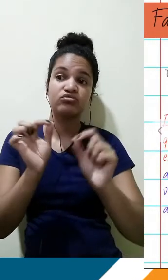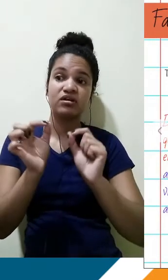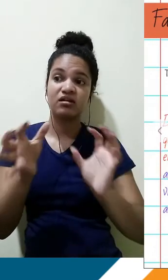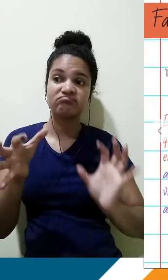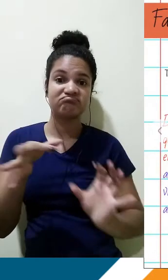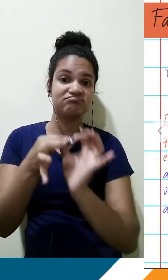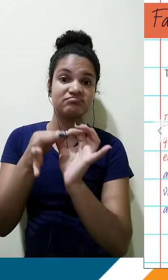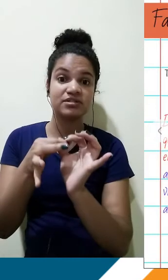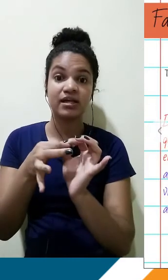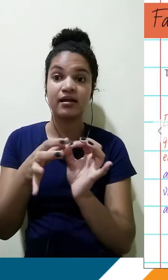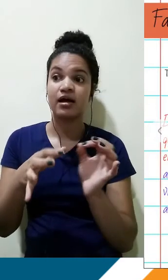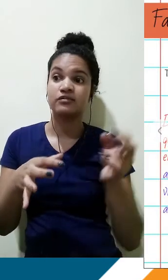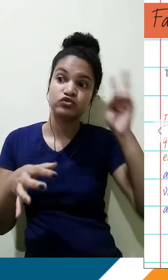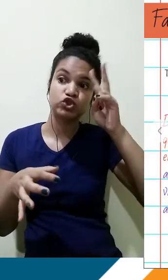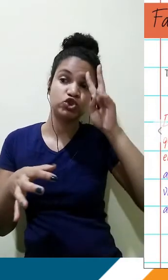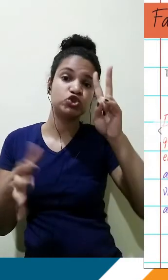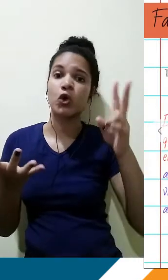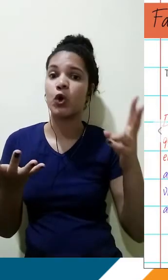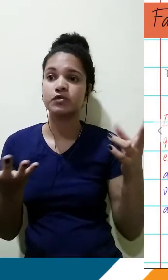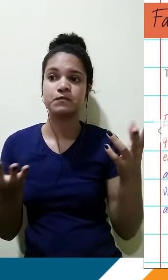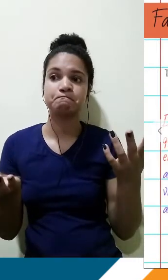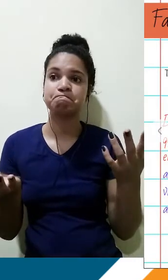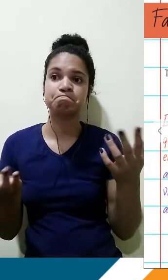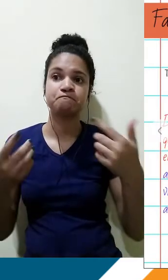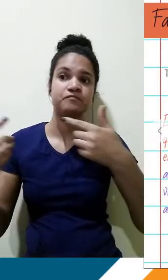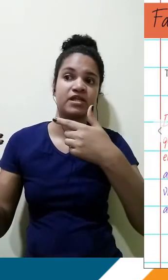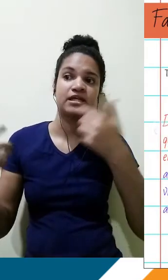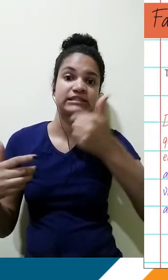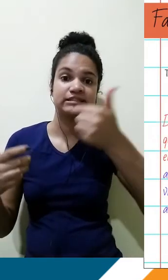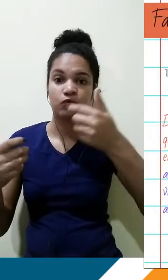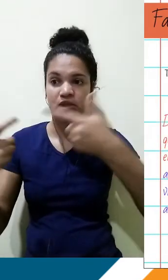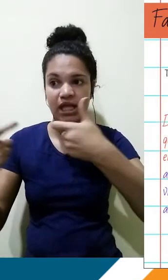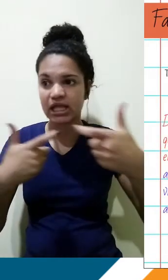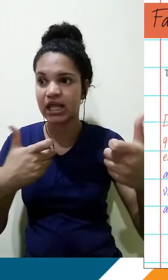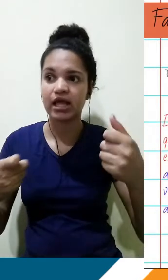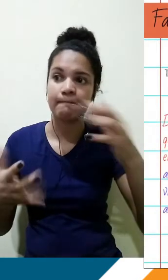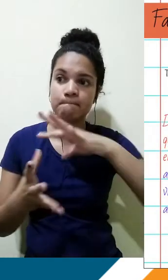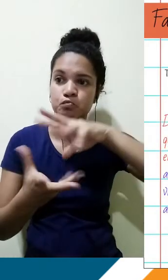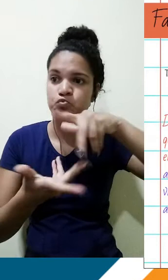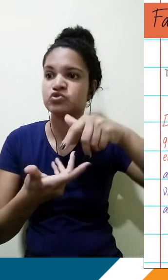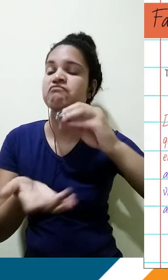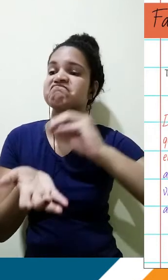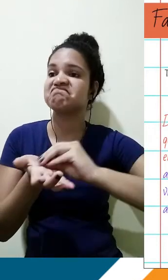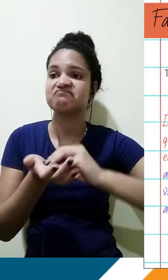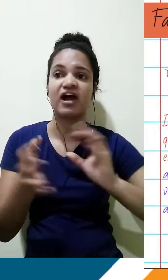repertório histórico que vai trazer a ideia da Segunda Guerra Mundial, ali aquela visão de Hitler sobre os deficientes. Como nós poderíamos